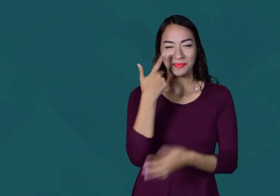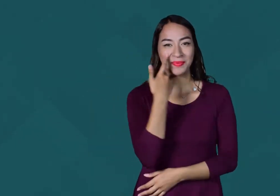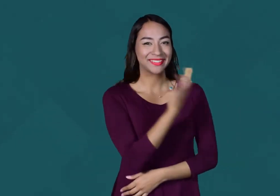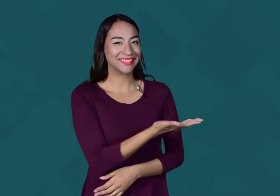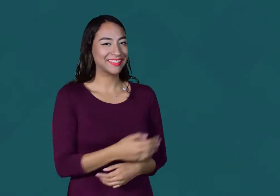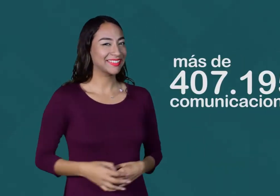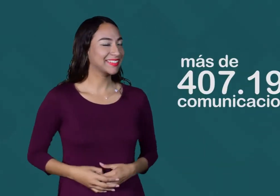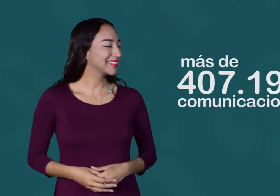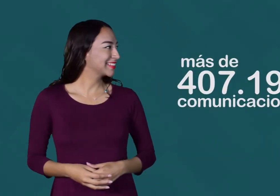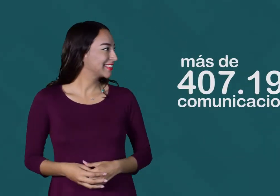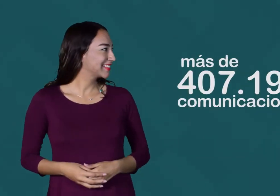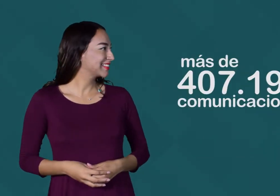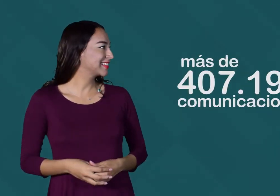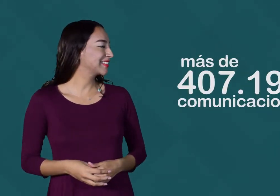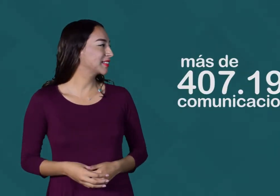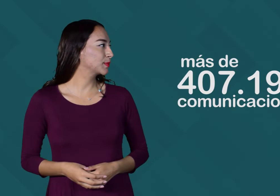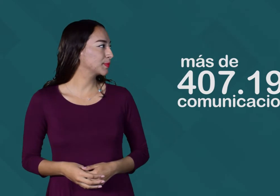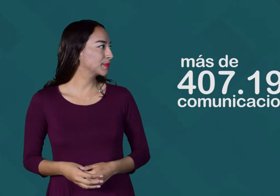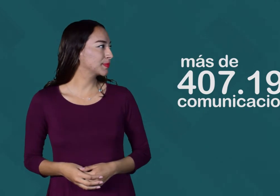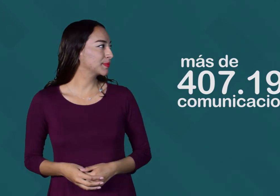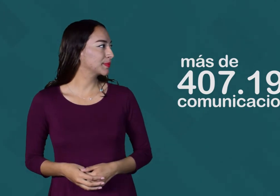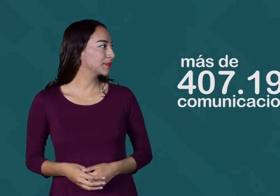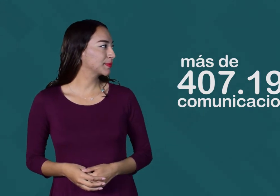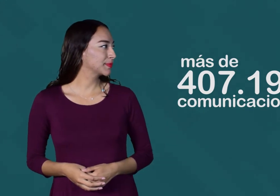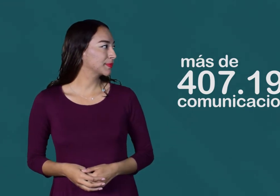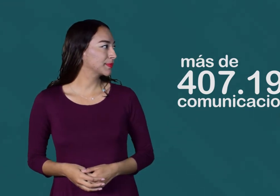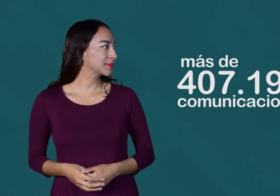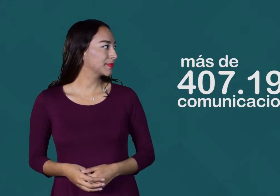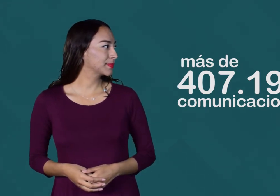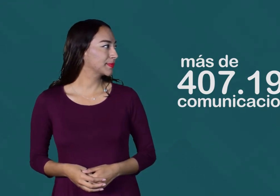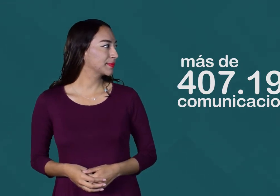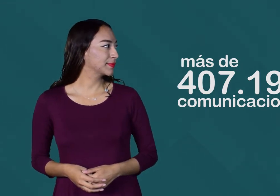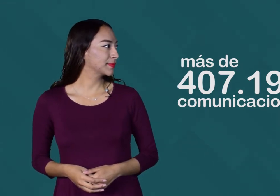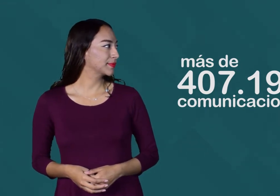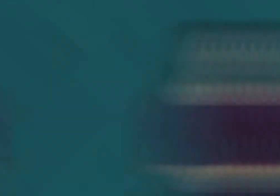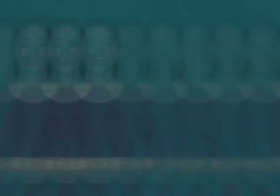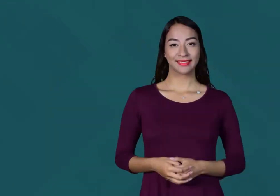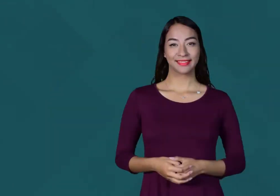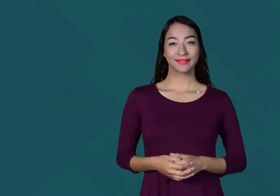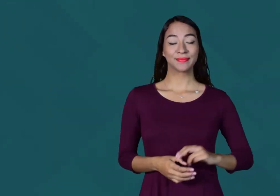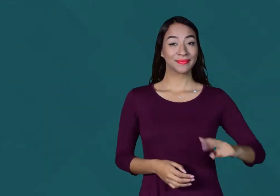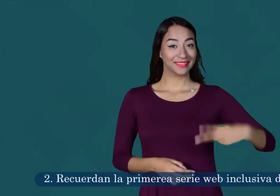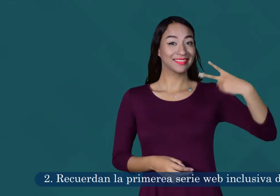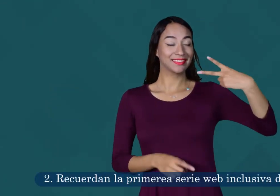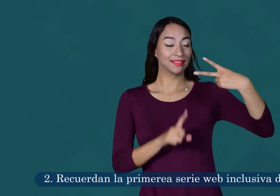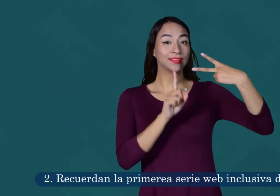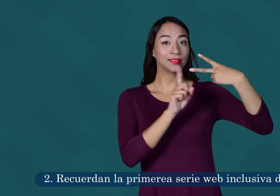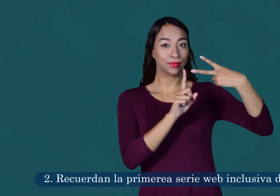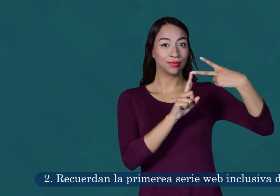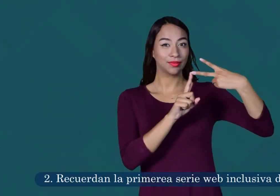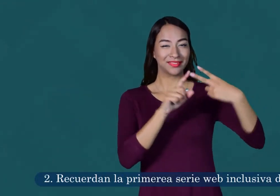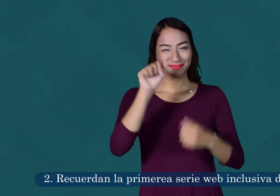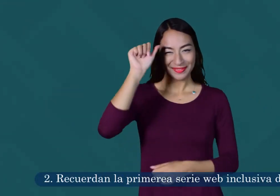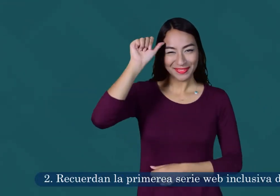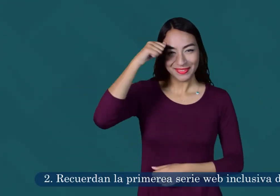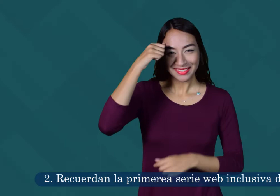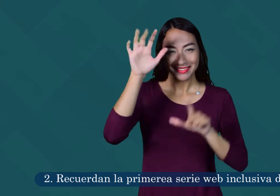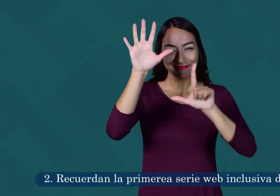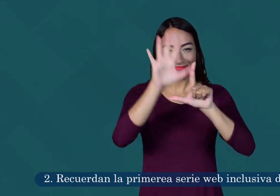Más de 407.195 comunicaciones. Segundo, ¿recuerdan la primera